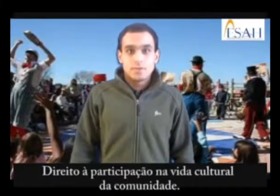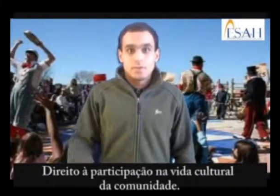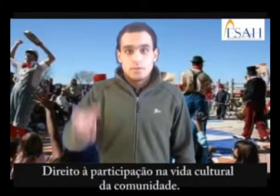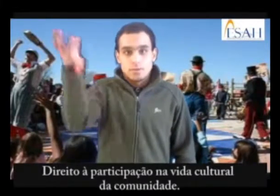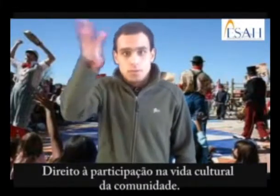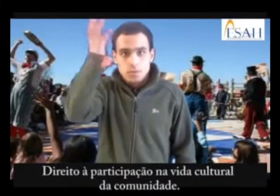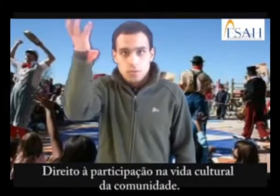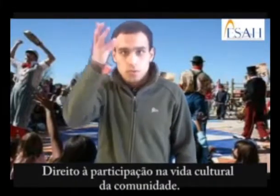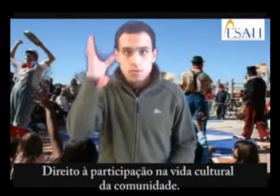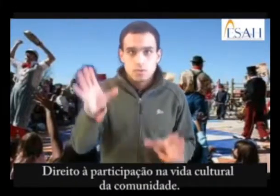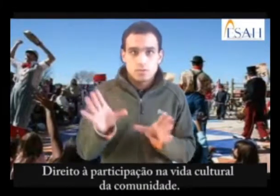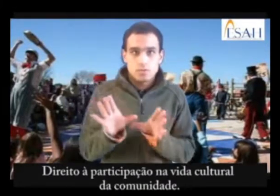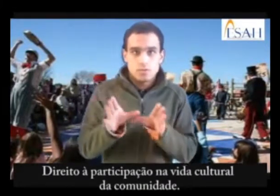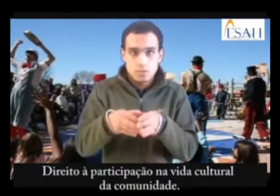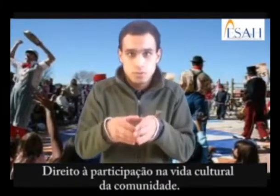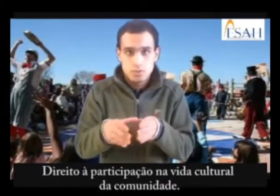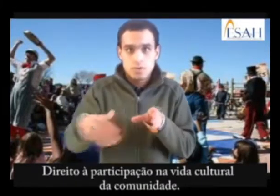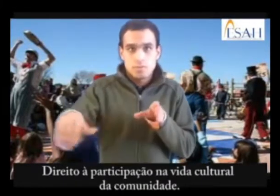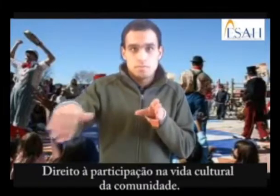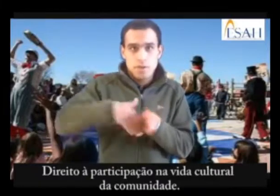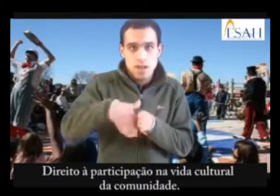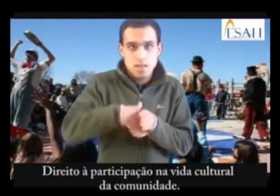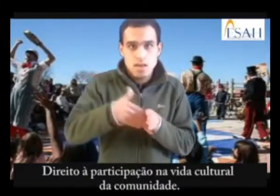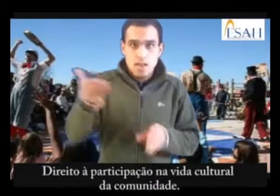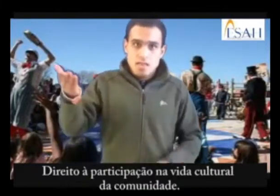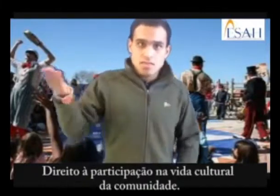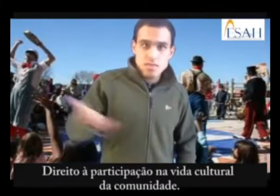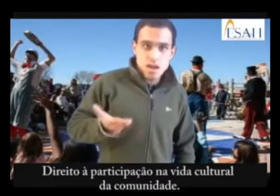Direito à participação na vida cultural da comunidade.